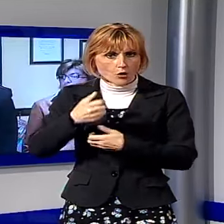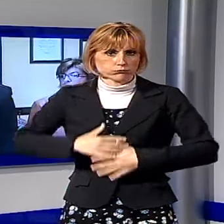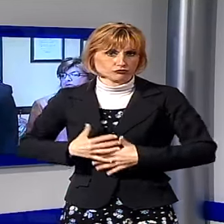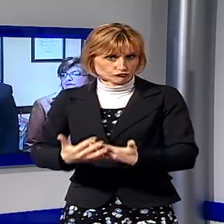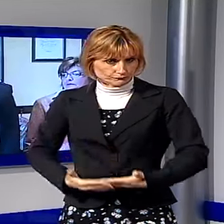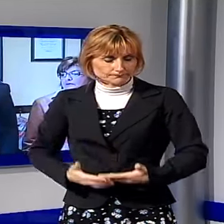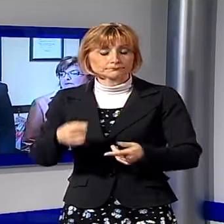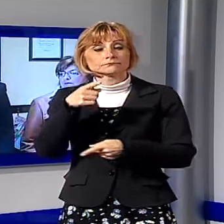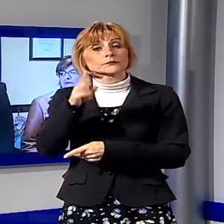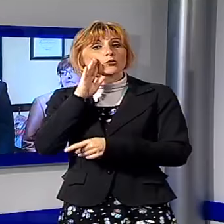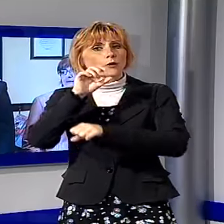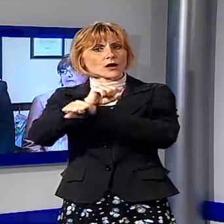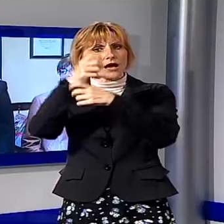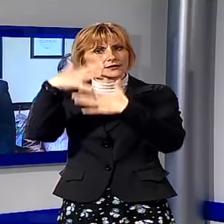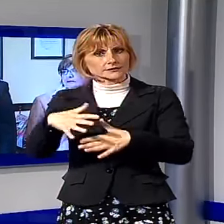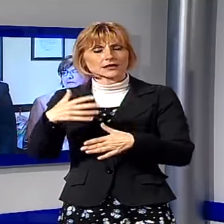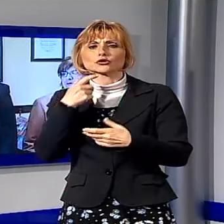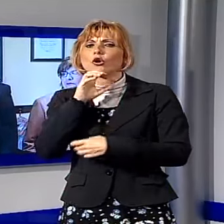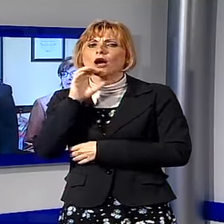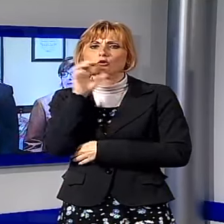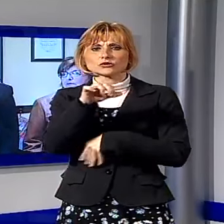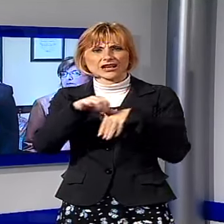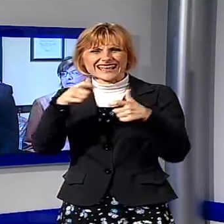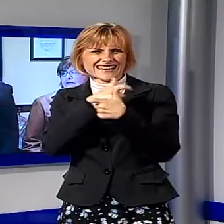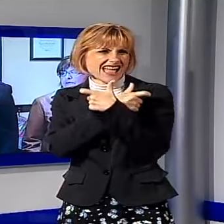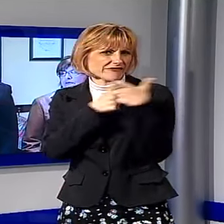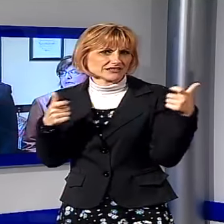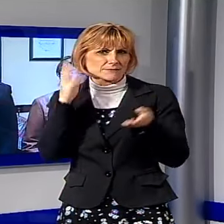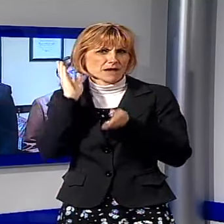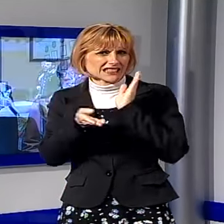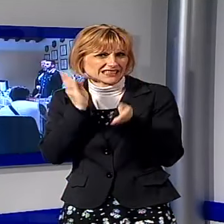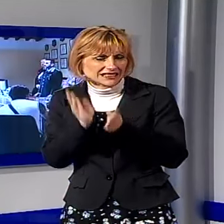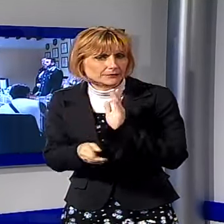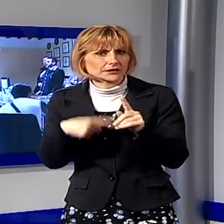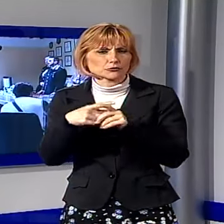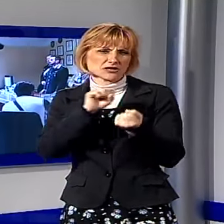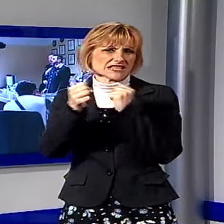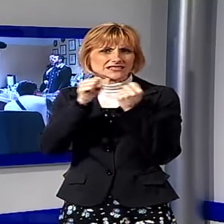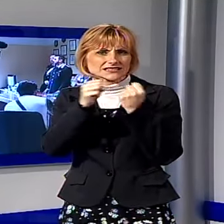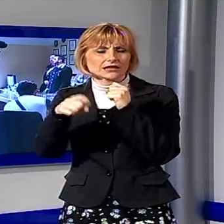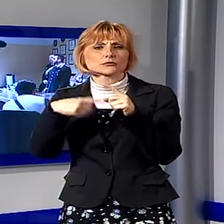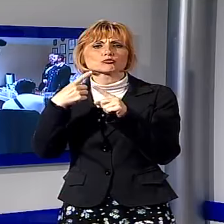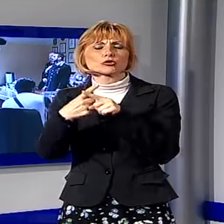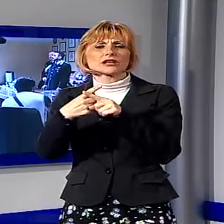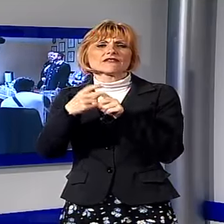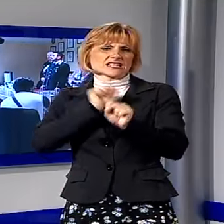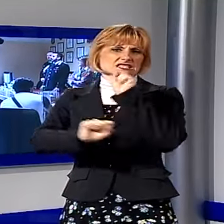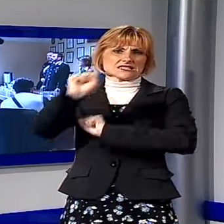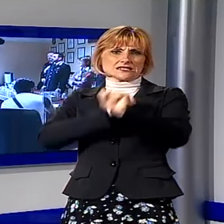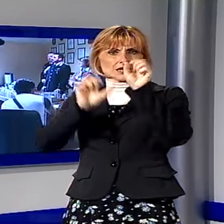arrestato con le accuse di lesioni gravissime, maltrattamenti e resistenza, perché ha anche cercato di sottrarsi alla cattura.